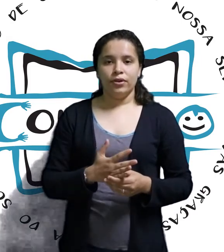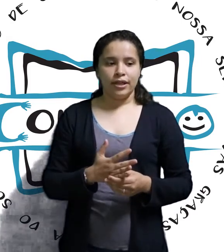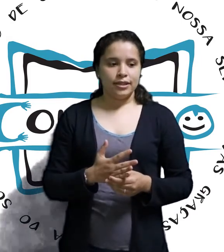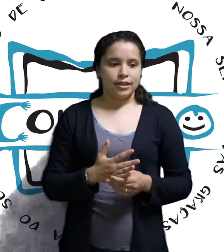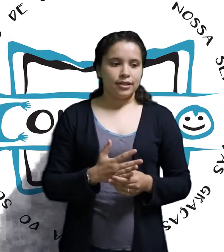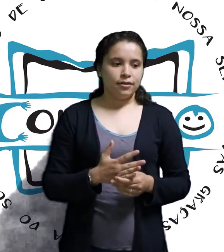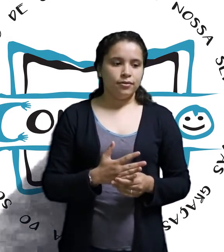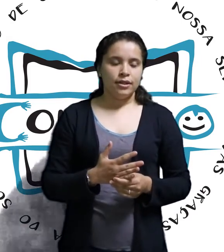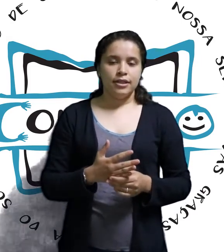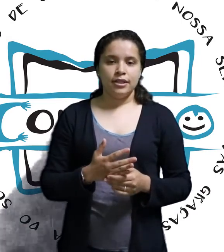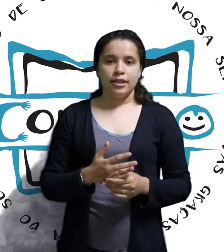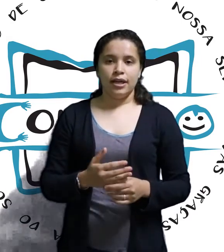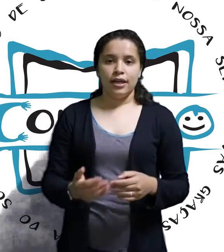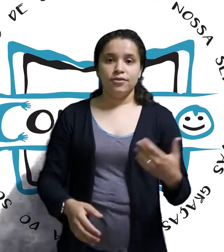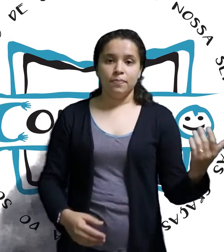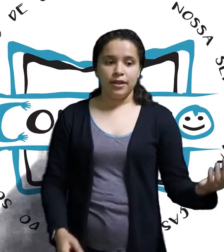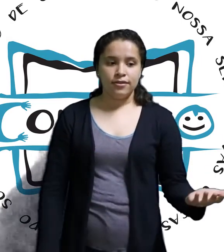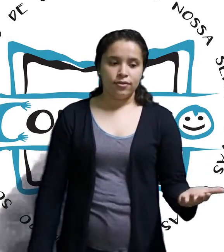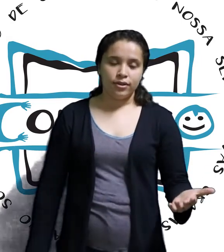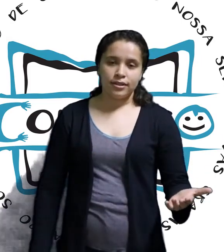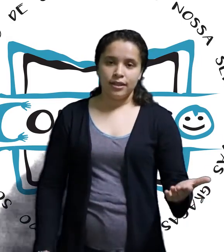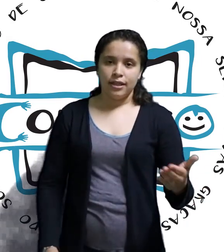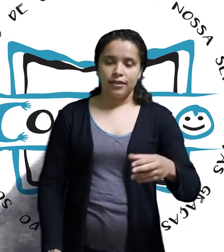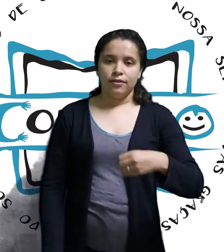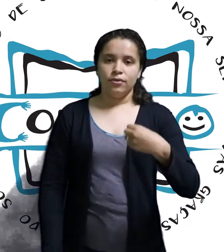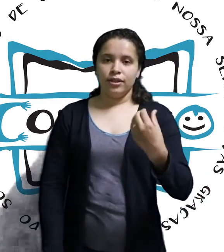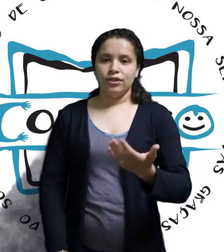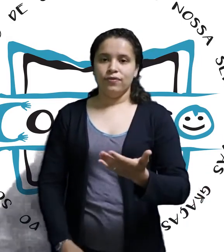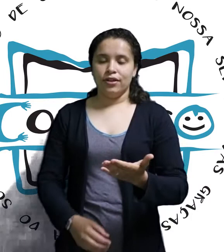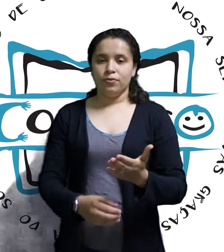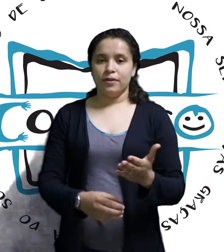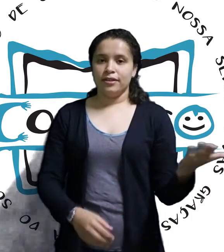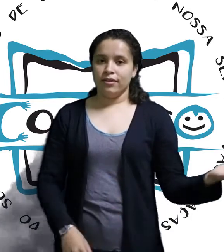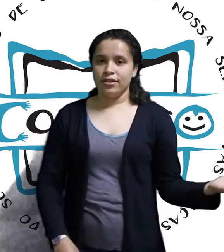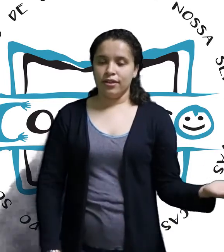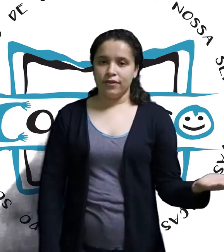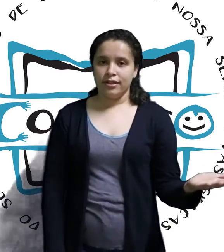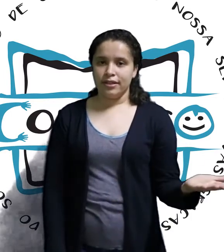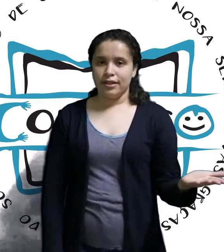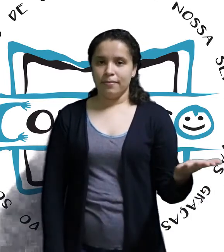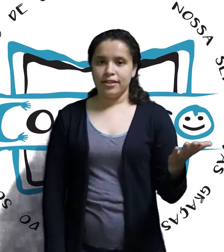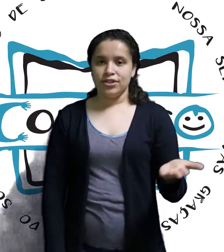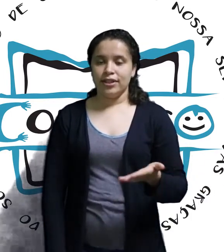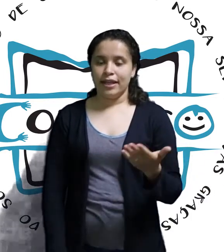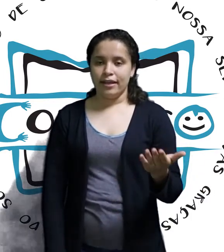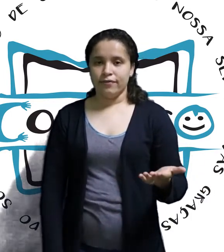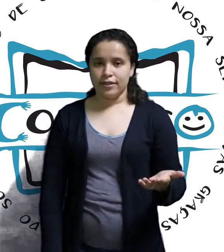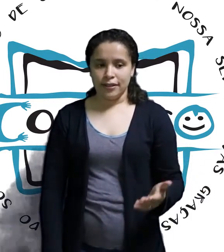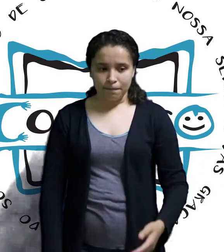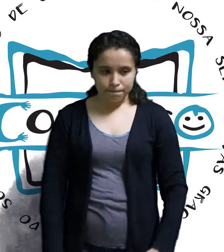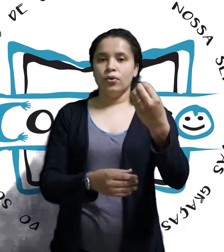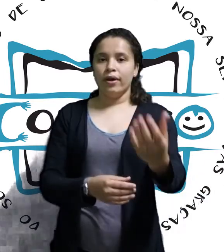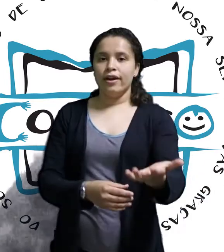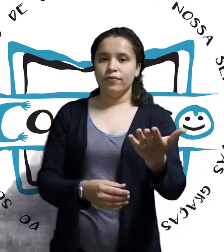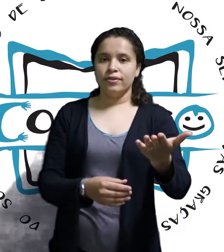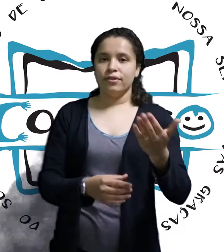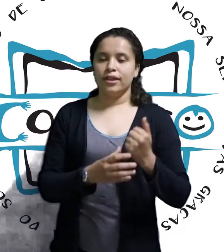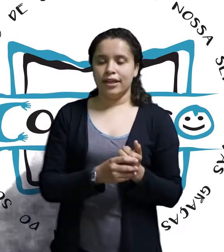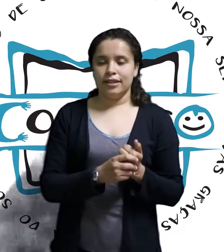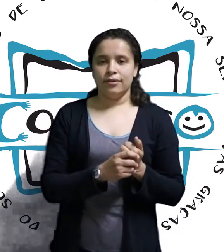organização seria as operações. Então, quando a gente fala de operação, a gente está falando exatamente de tarefas, né? Qual é a função que cada